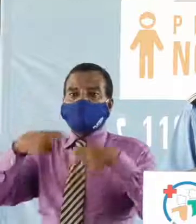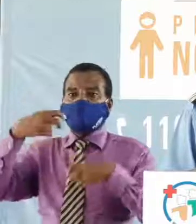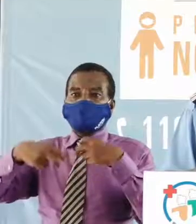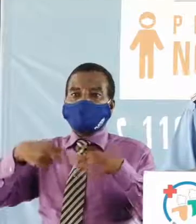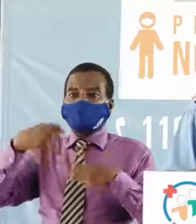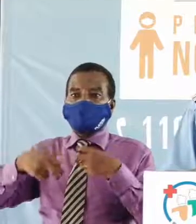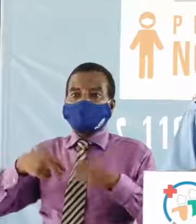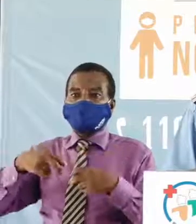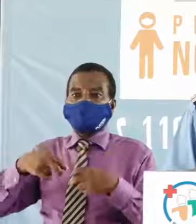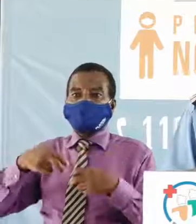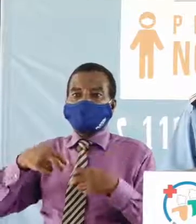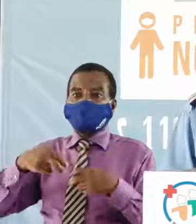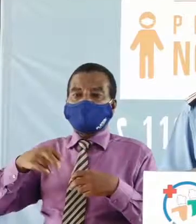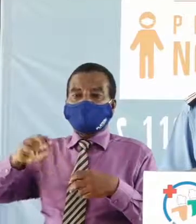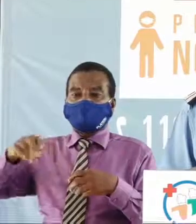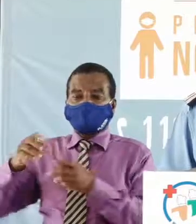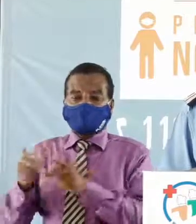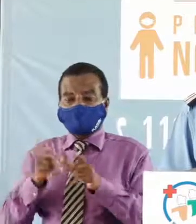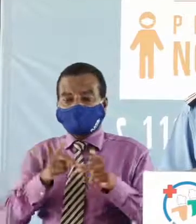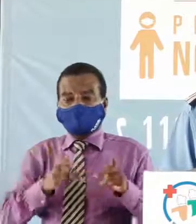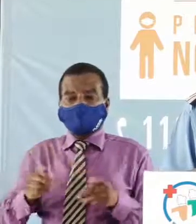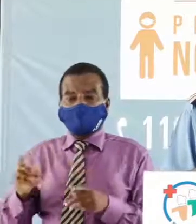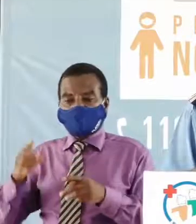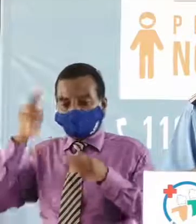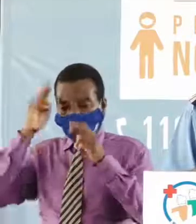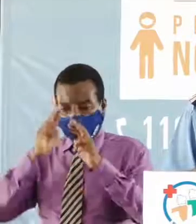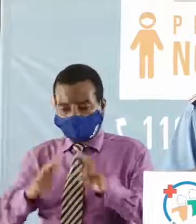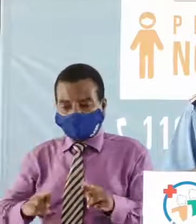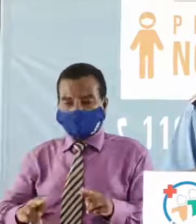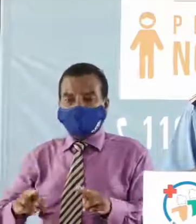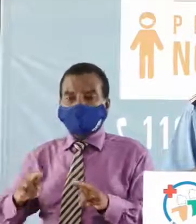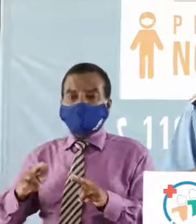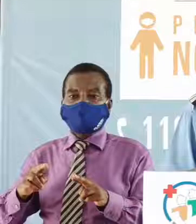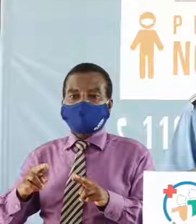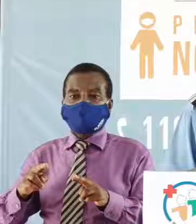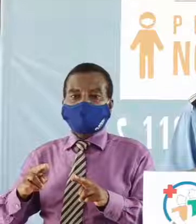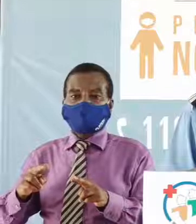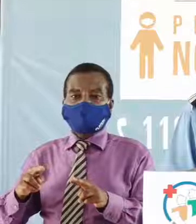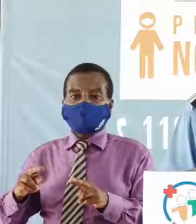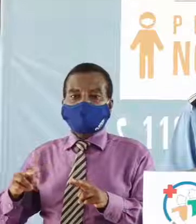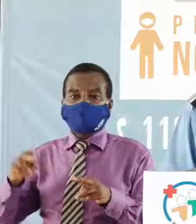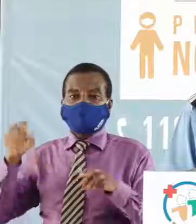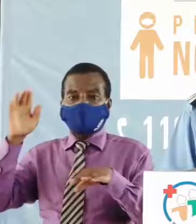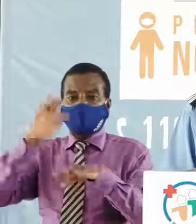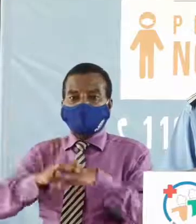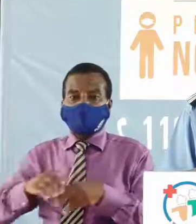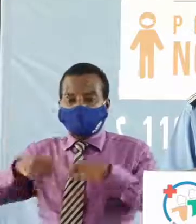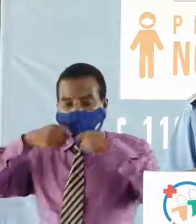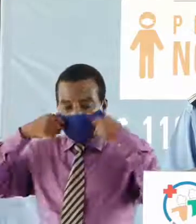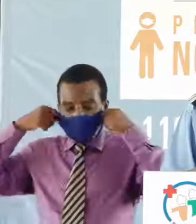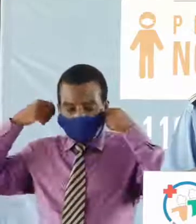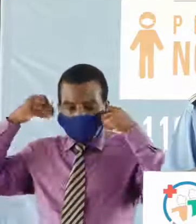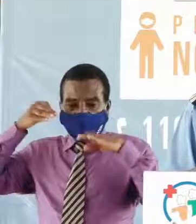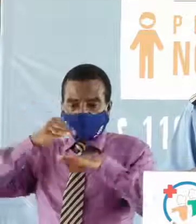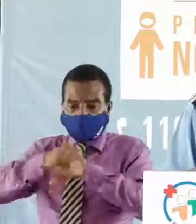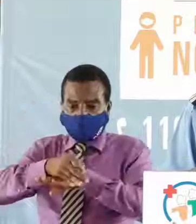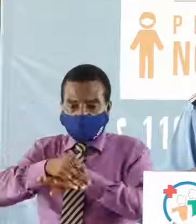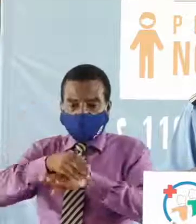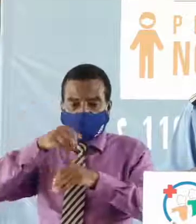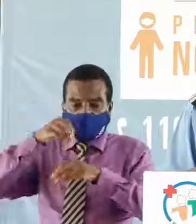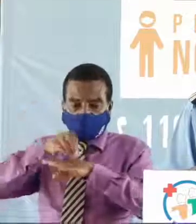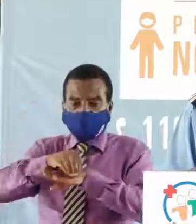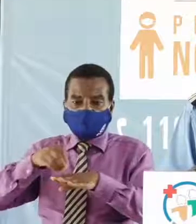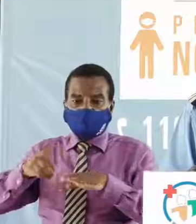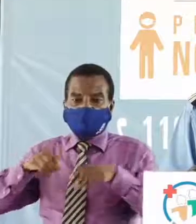respect des mesures sécuritaires et sanitaires barrières en vigueur, notamment le port obligatoire de masques